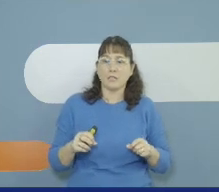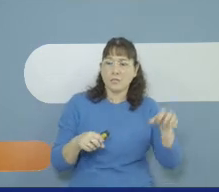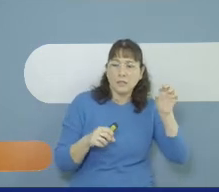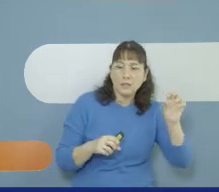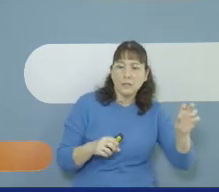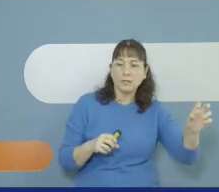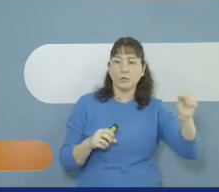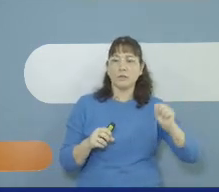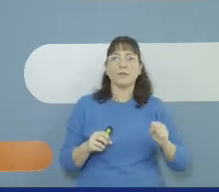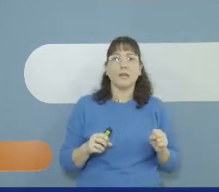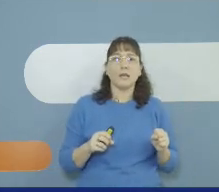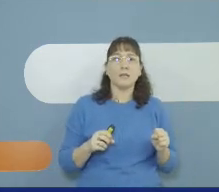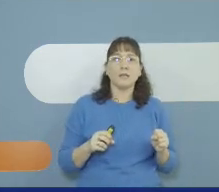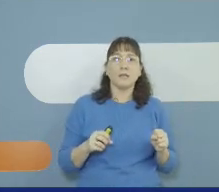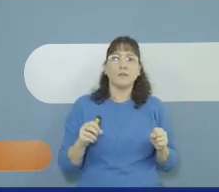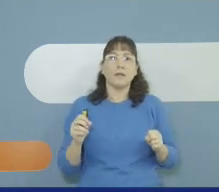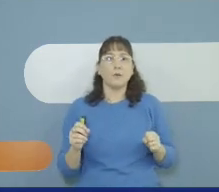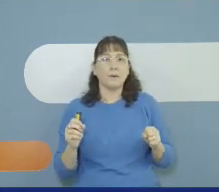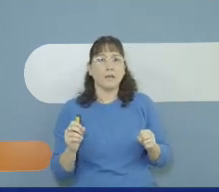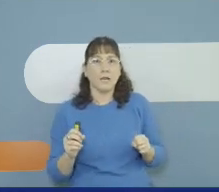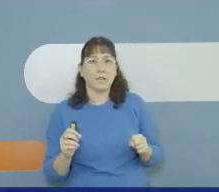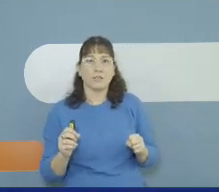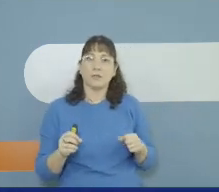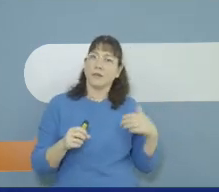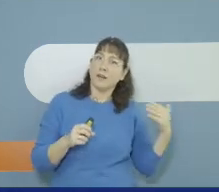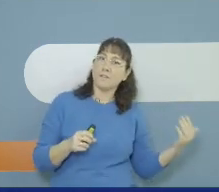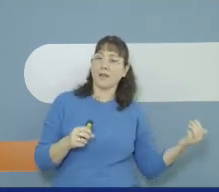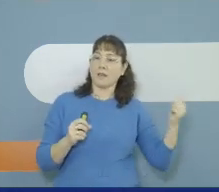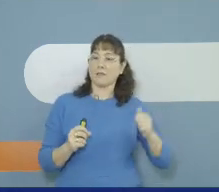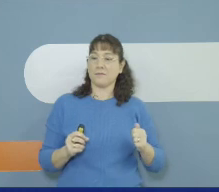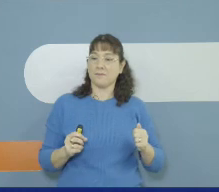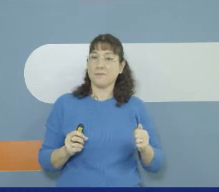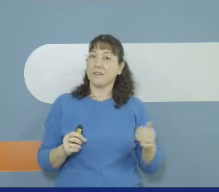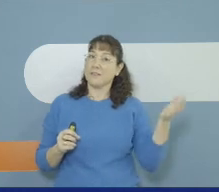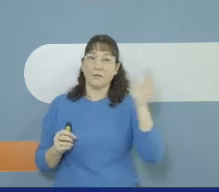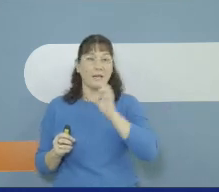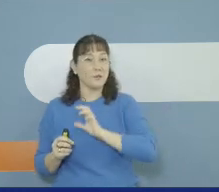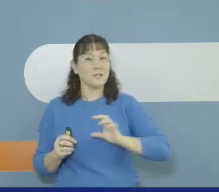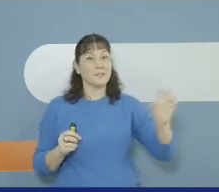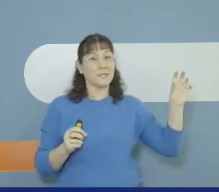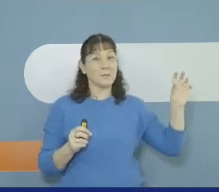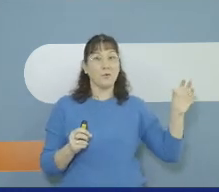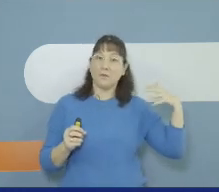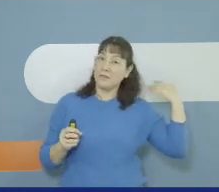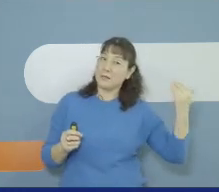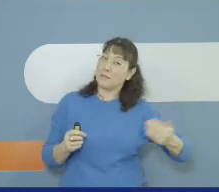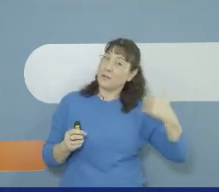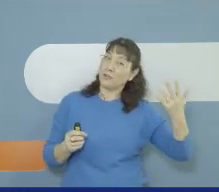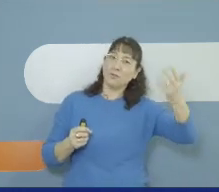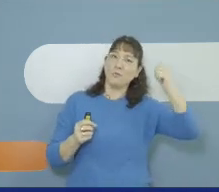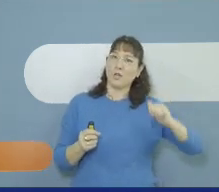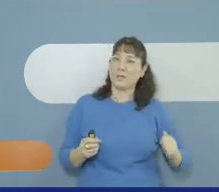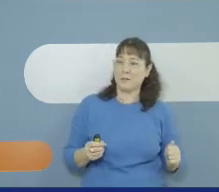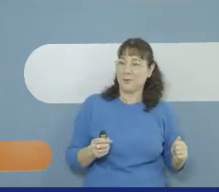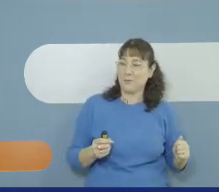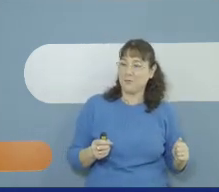פגש חתול קטן ואולי הוא פגש חבר ואולי להוסיף את זה לסיפור ולהוסיף